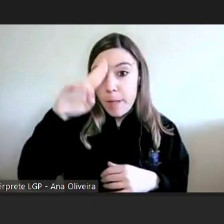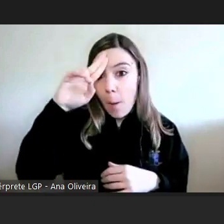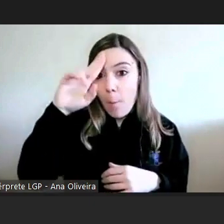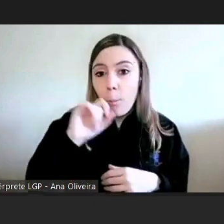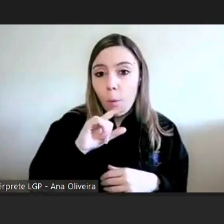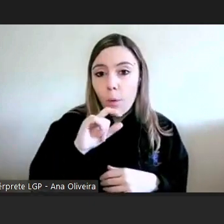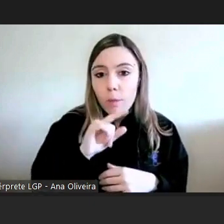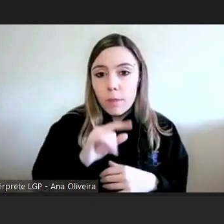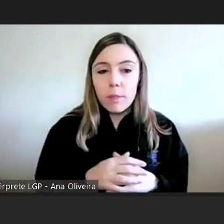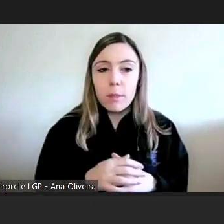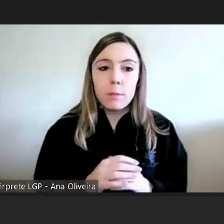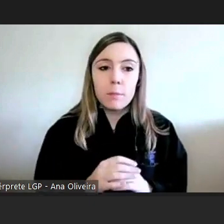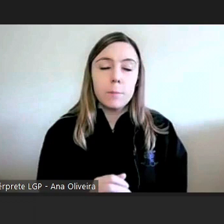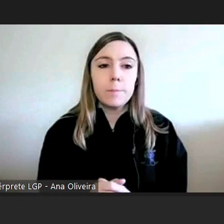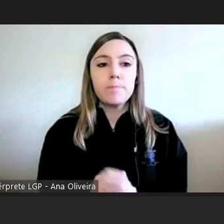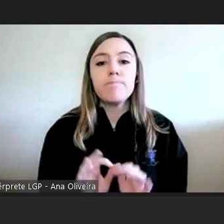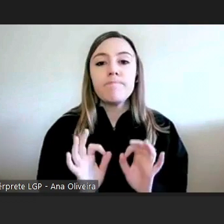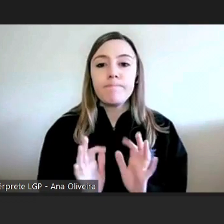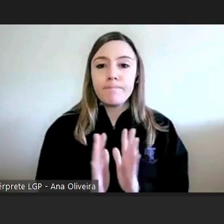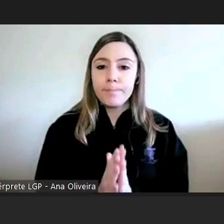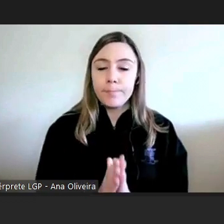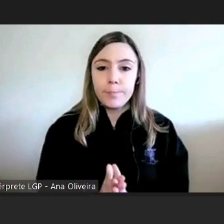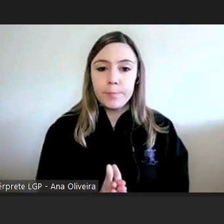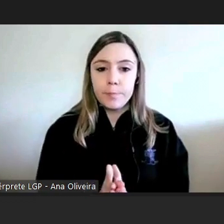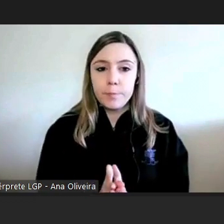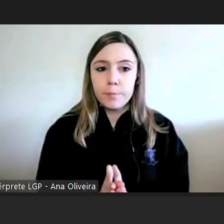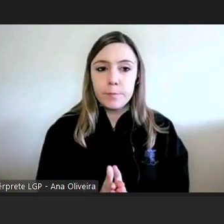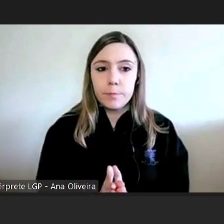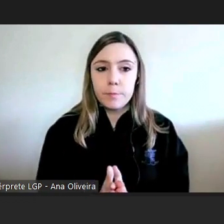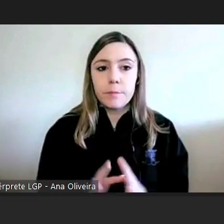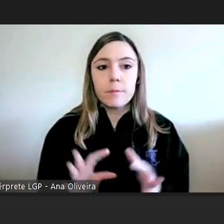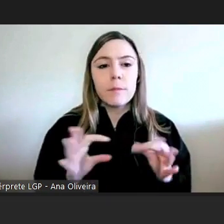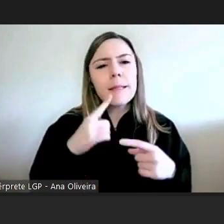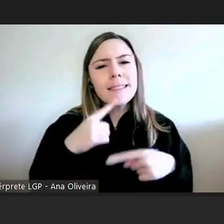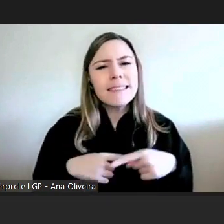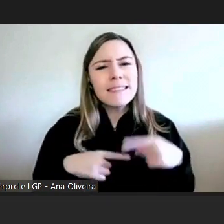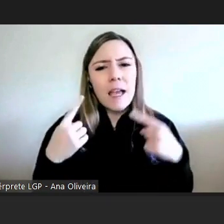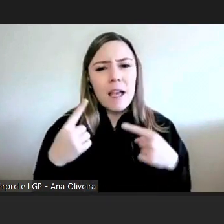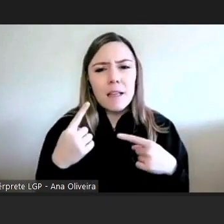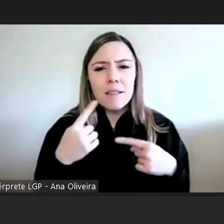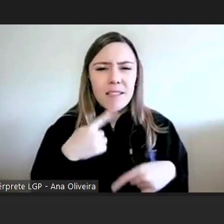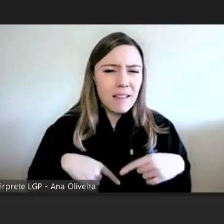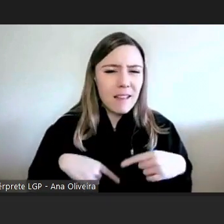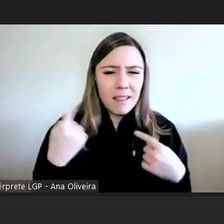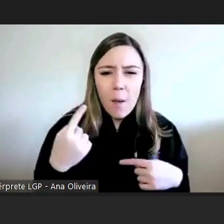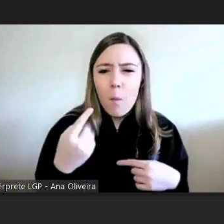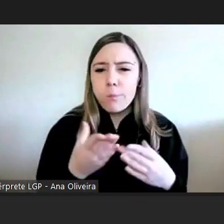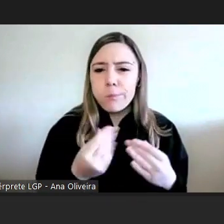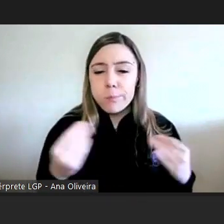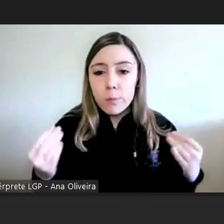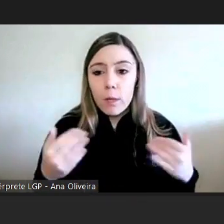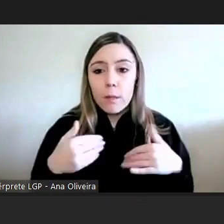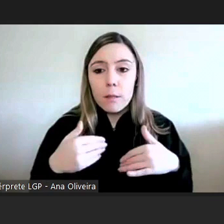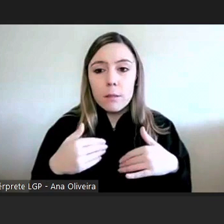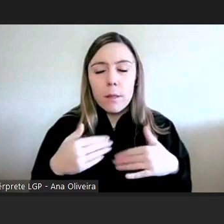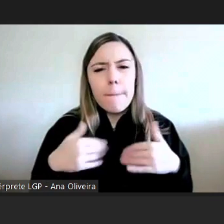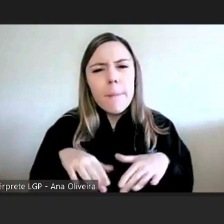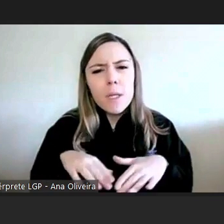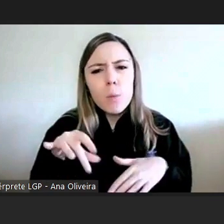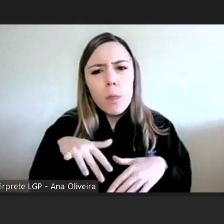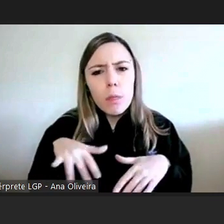e pronto faça o volume das queixas apresentadas mas na provedoria ou